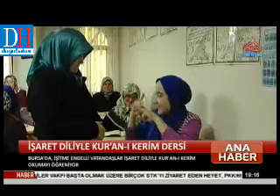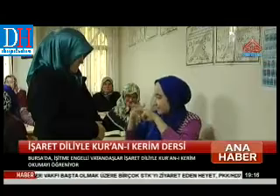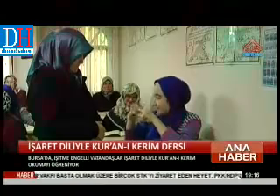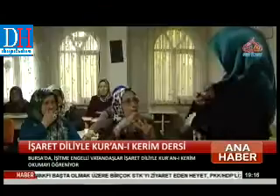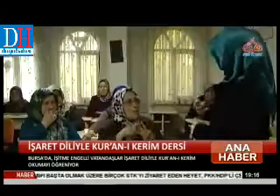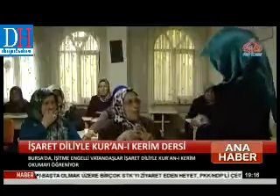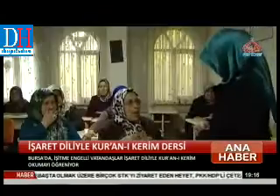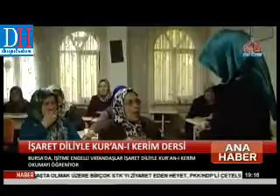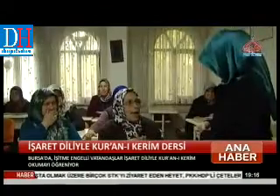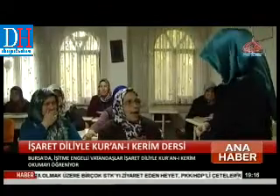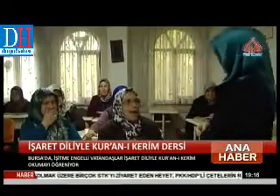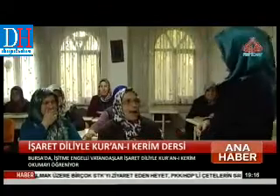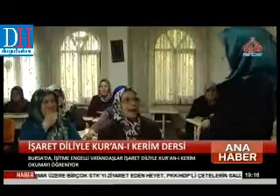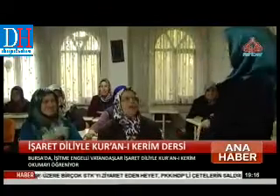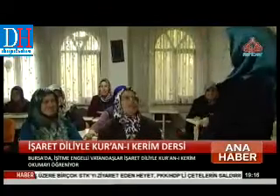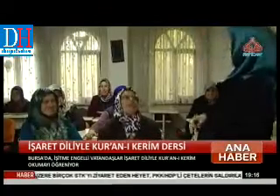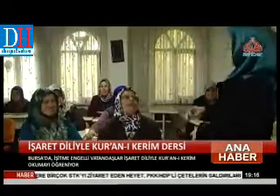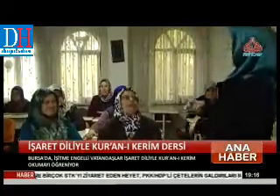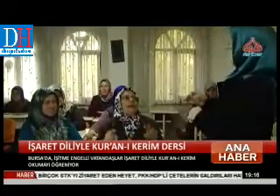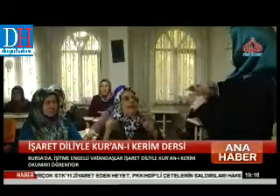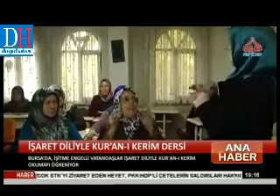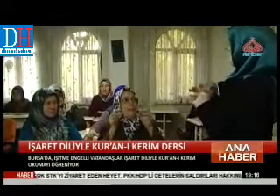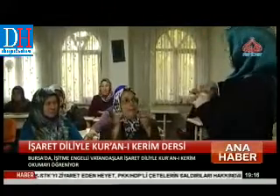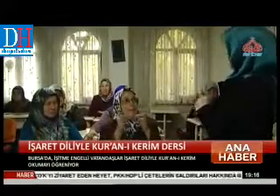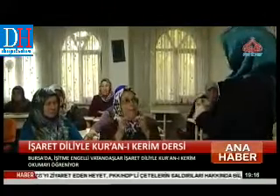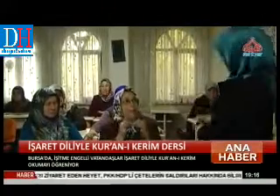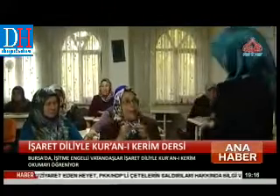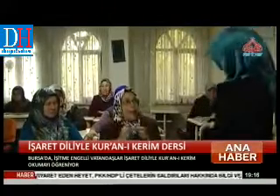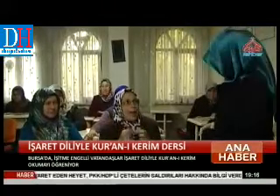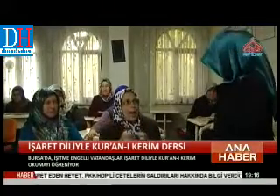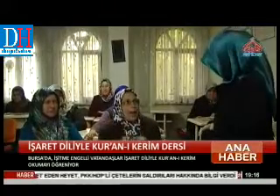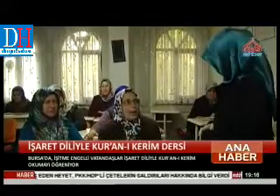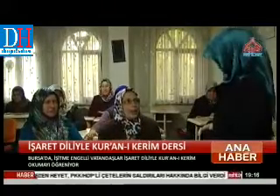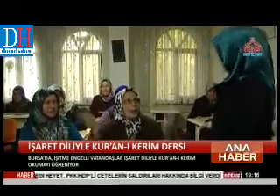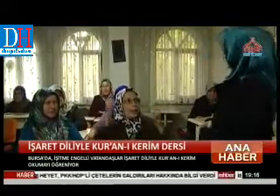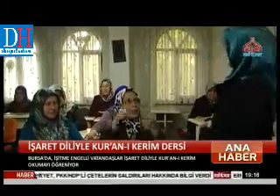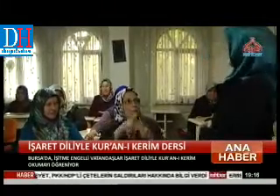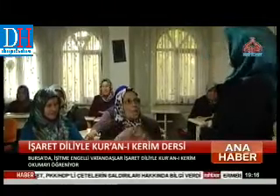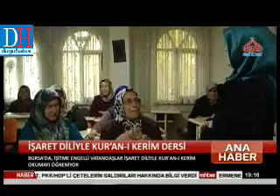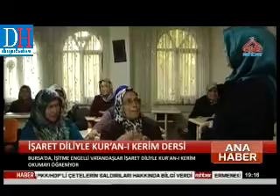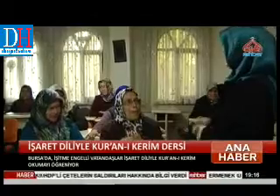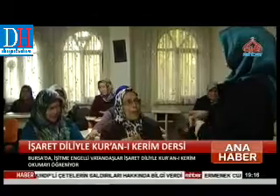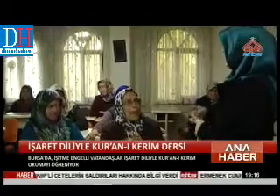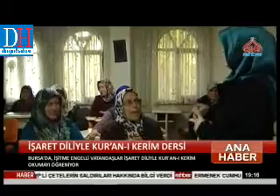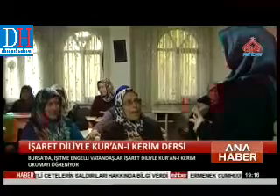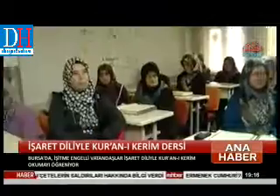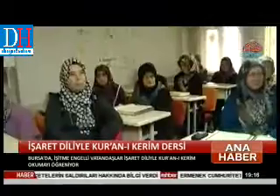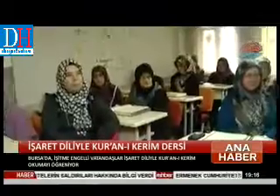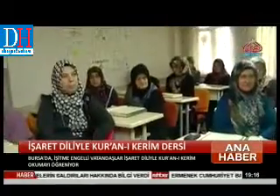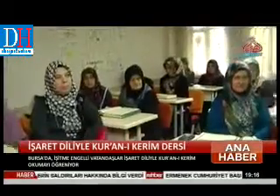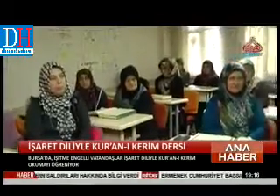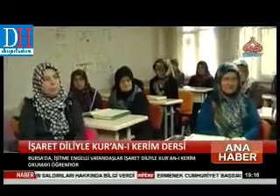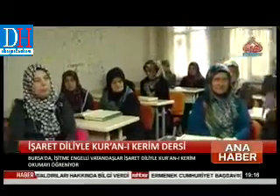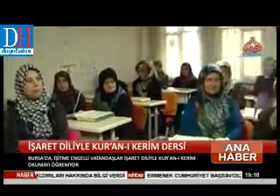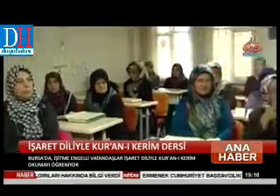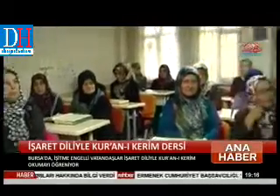Engelli vatandaşlar eskiden böyle kurslar olmadığı için mukaddes kitabımızı öğrenemediklerini, namaz kılarken bile Kur'an-ı Kerim